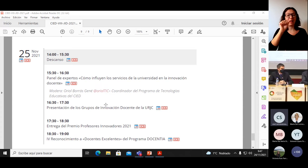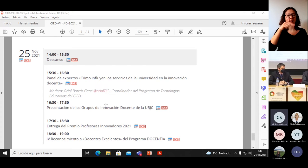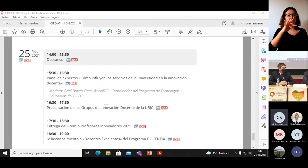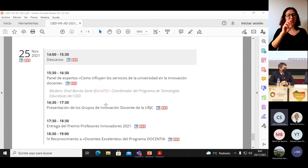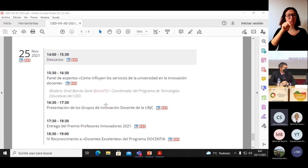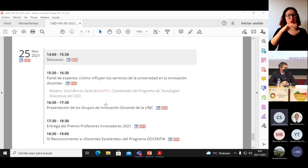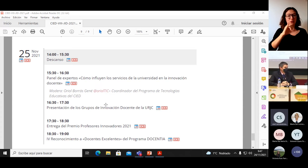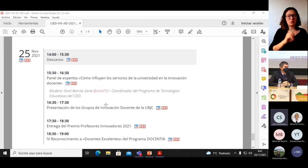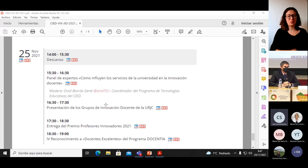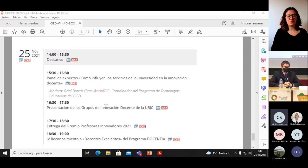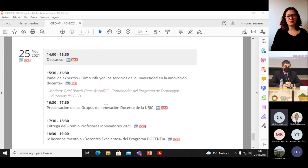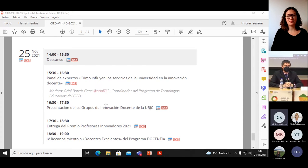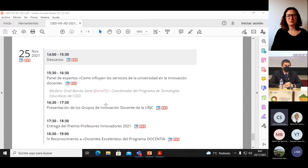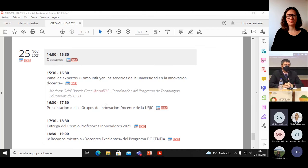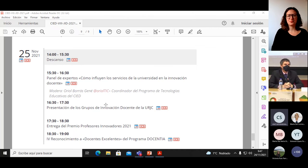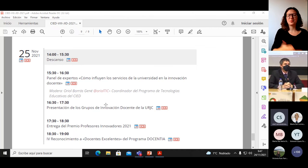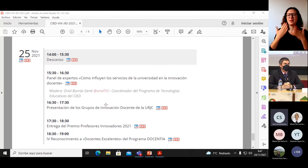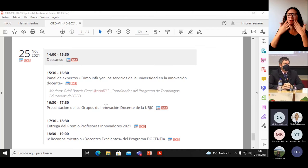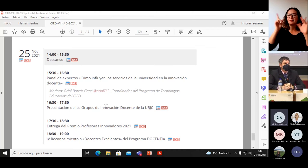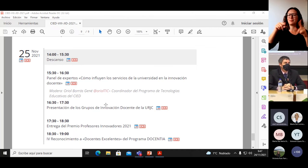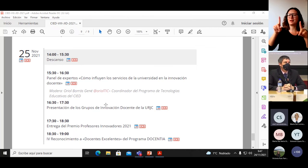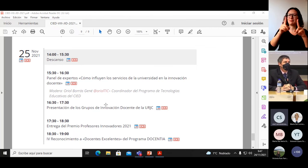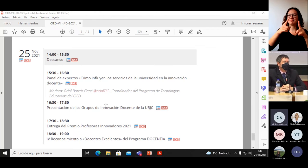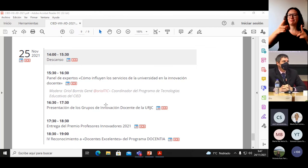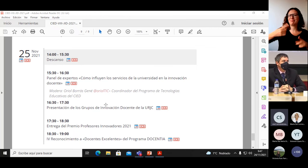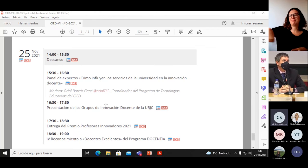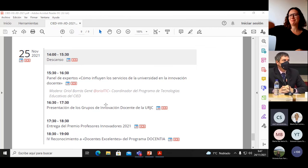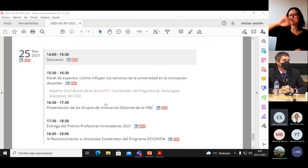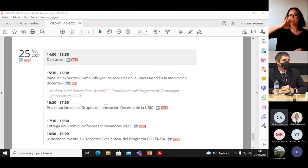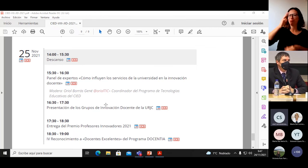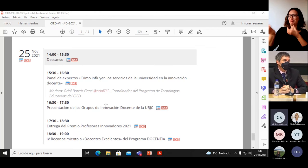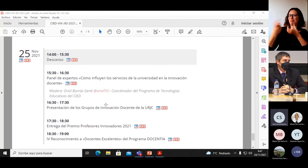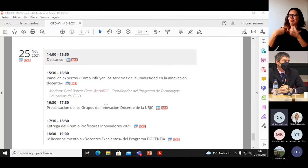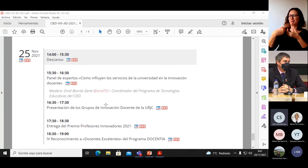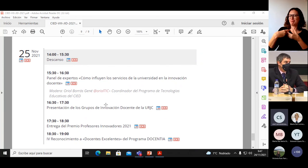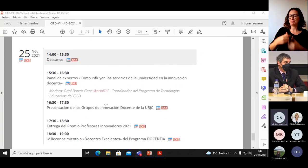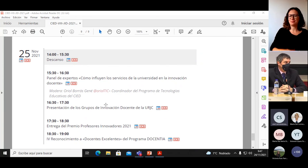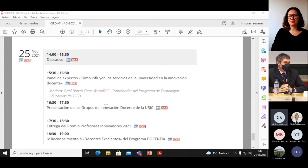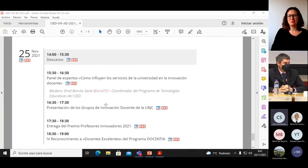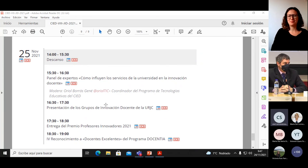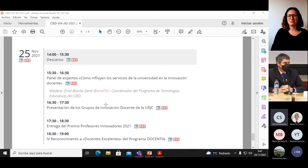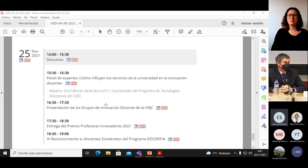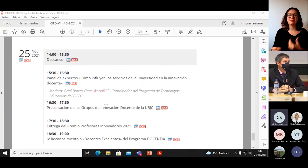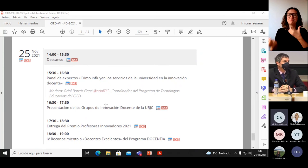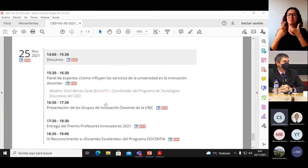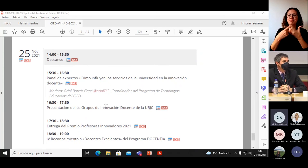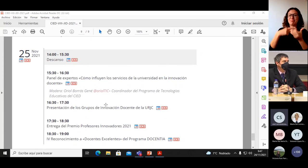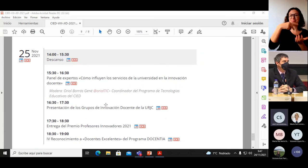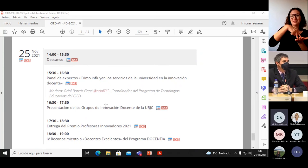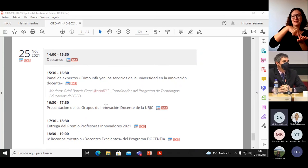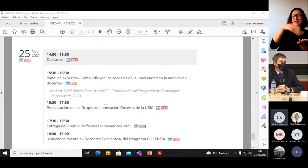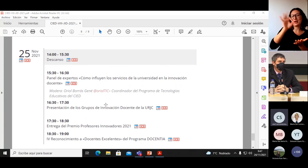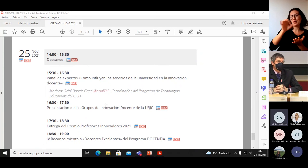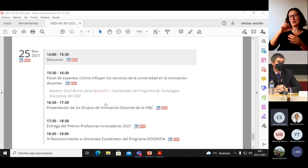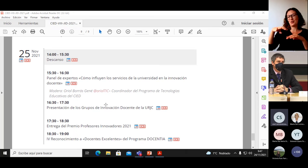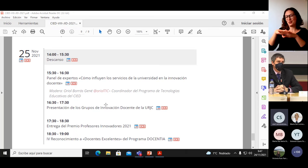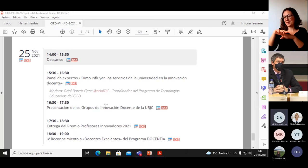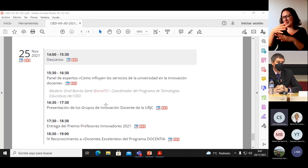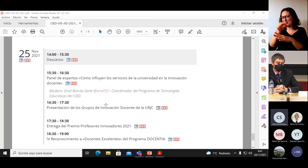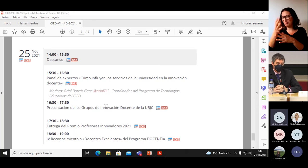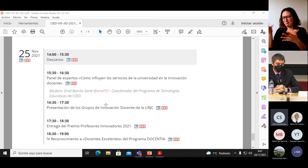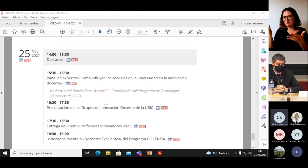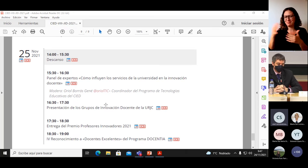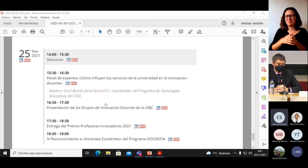gracias a todos por estar aquí, aquí y en las redes. Nos seguís